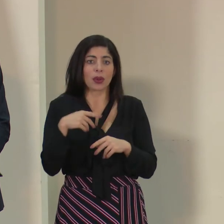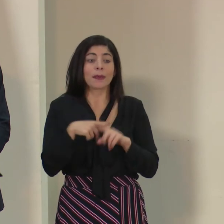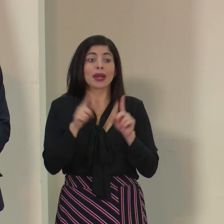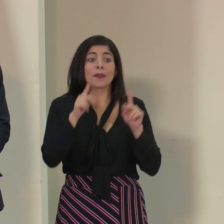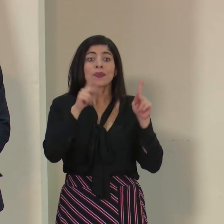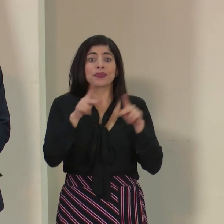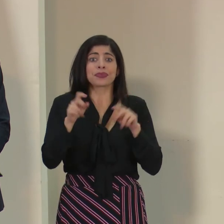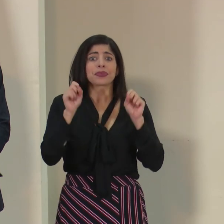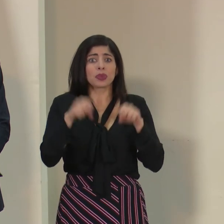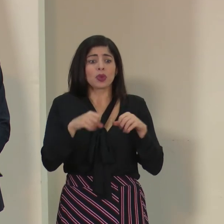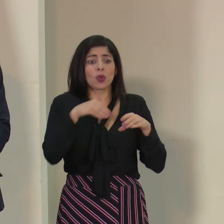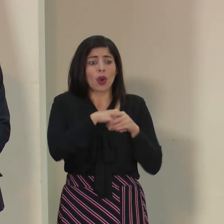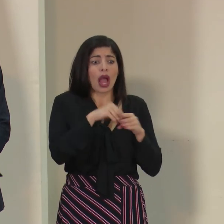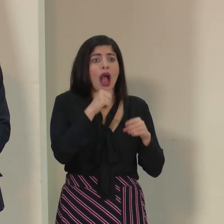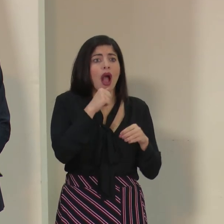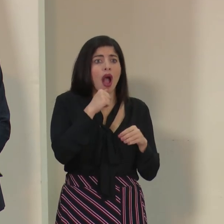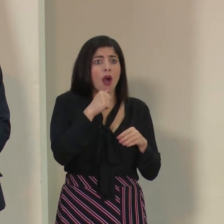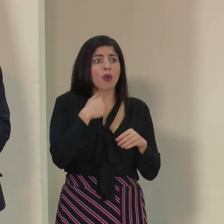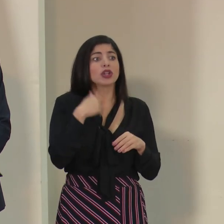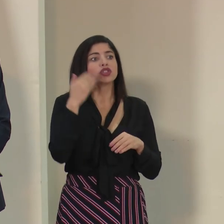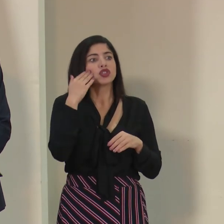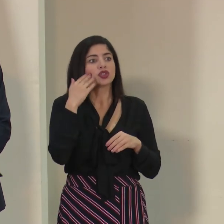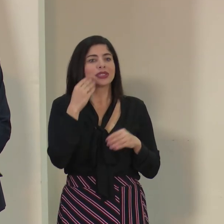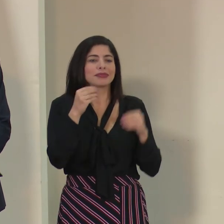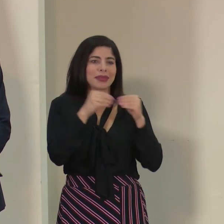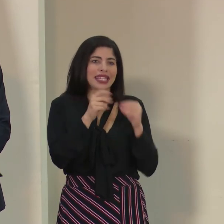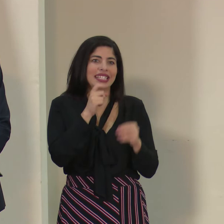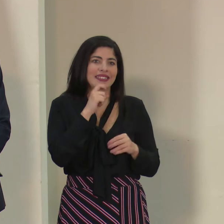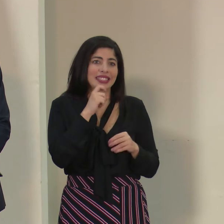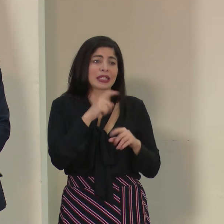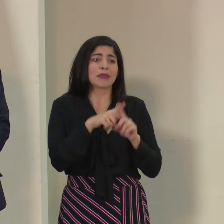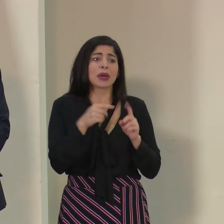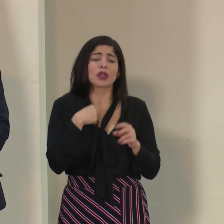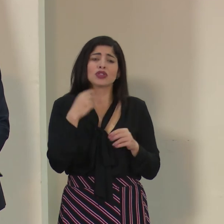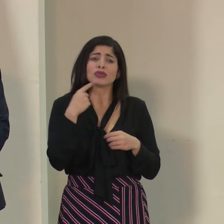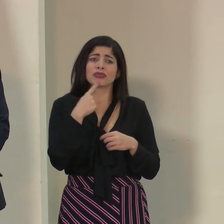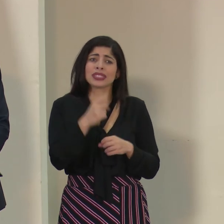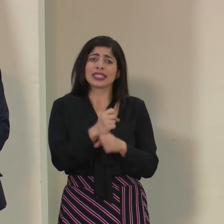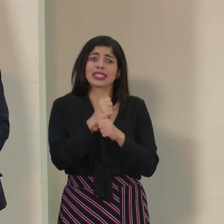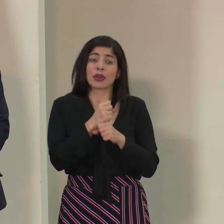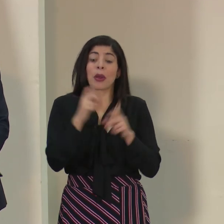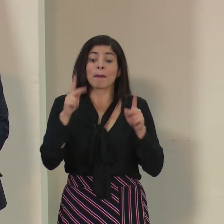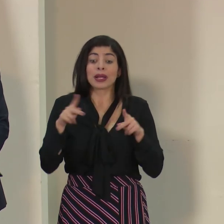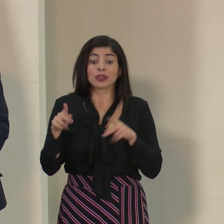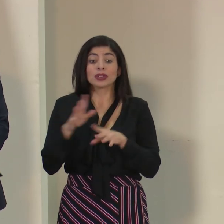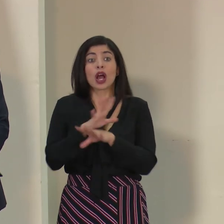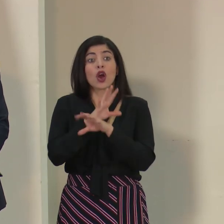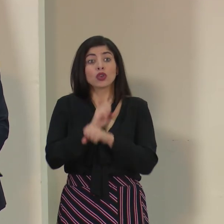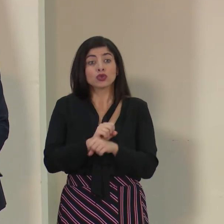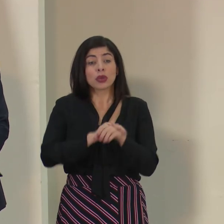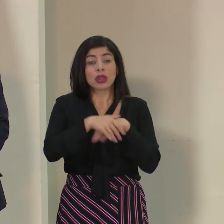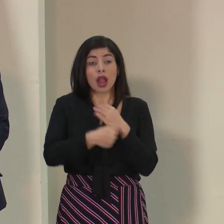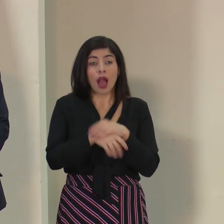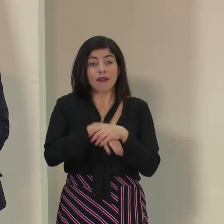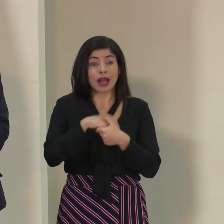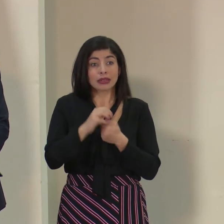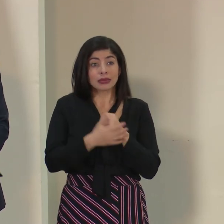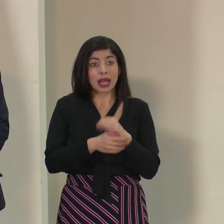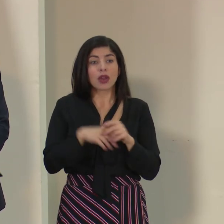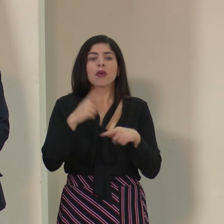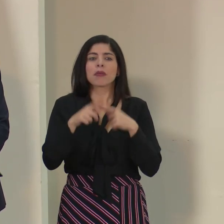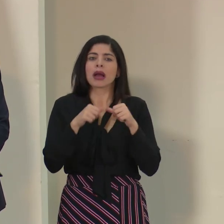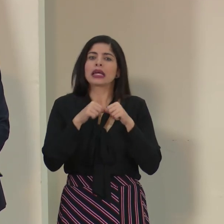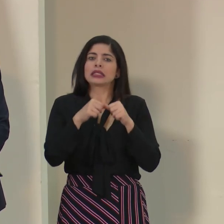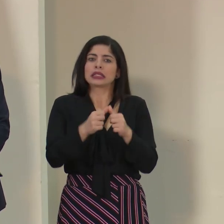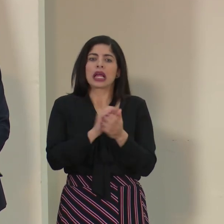Pero la gente puede acumular agua y puede buscar formas. Yo sé que eso dificulta, pero yo le aseguro que el que está acostumbrado a lavarse las manos lo va a